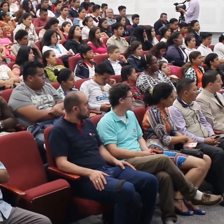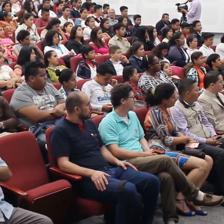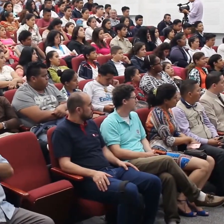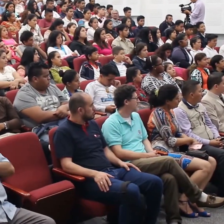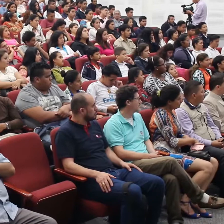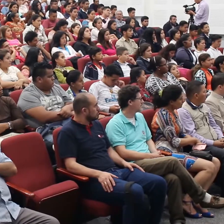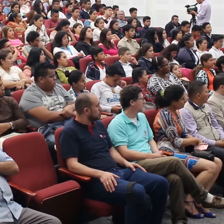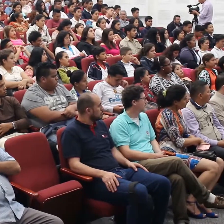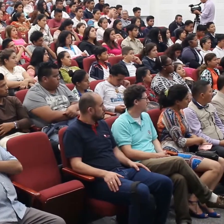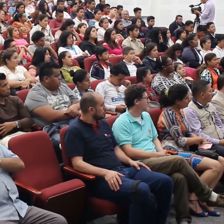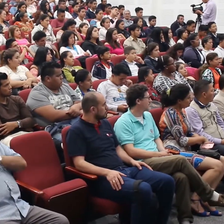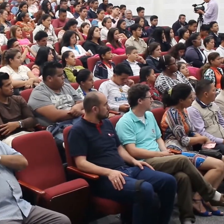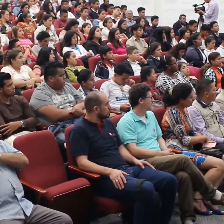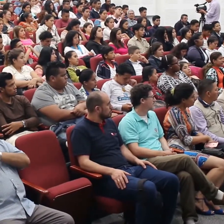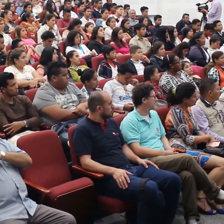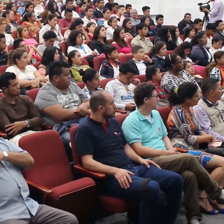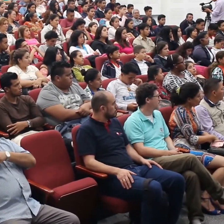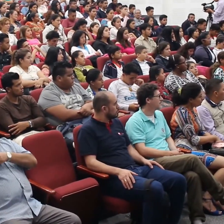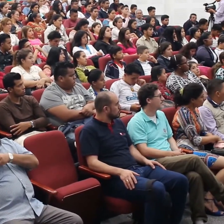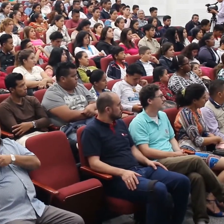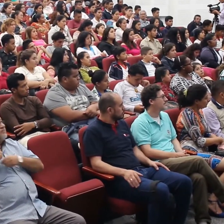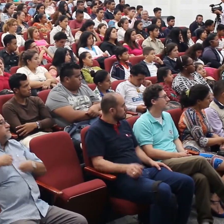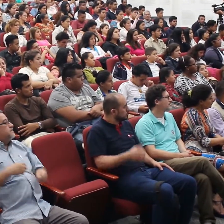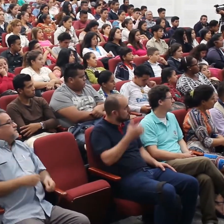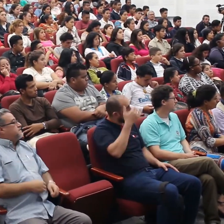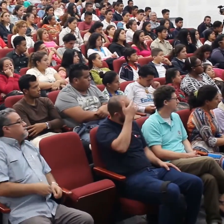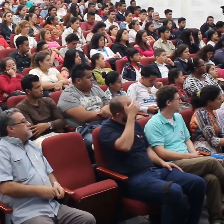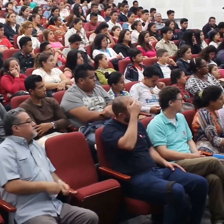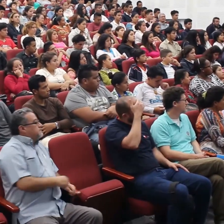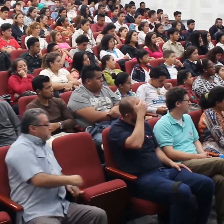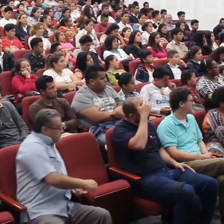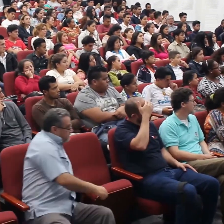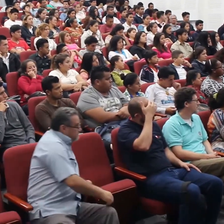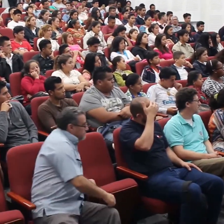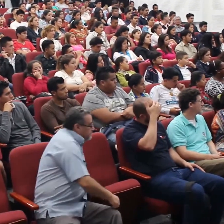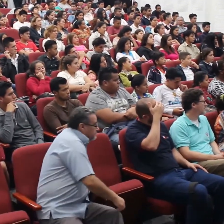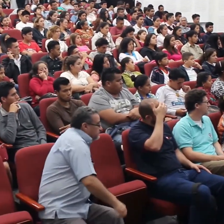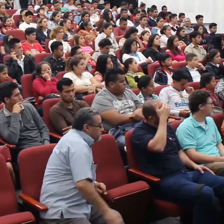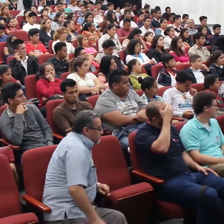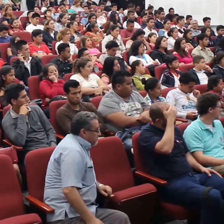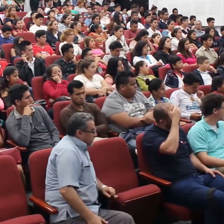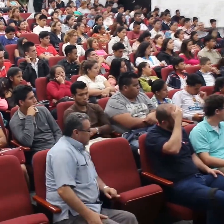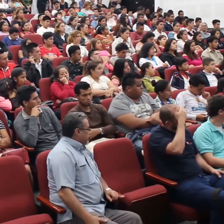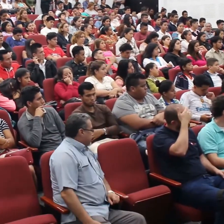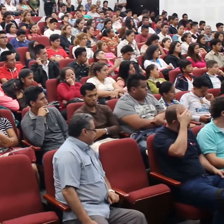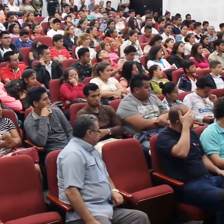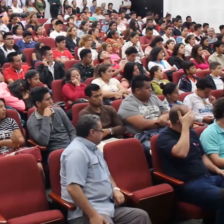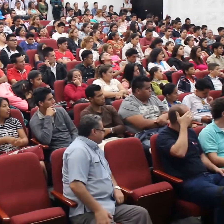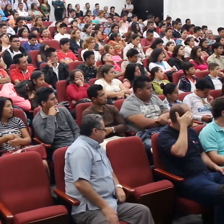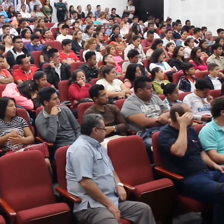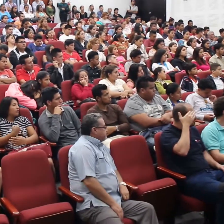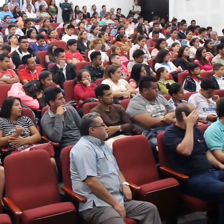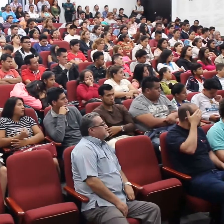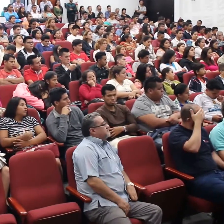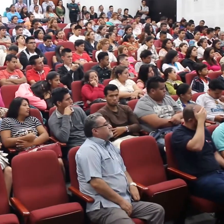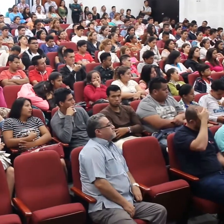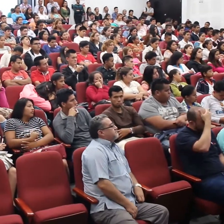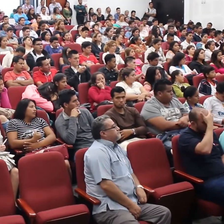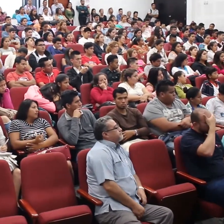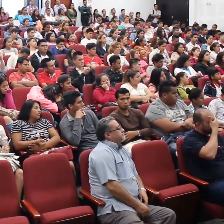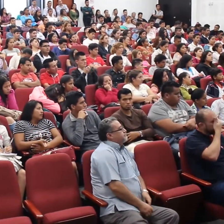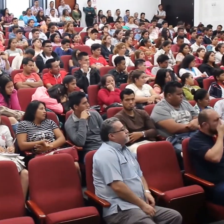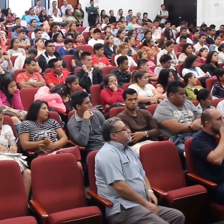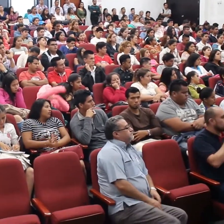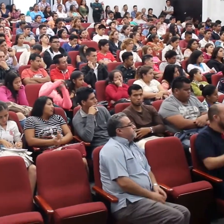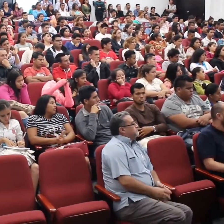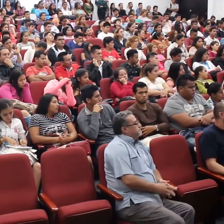que ellos se integren ahora en este instituto ahora es responsabilidad de ustedes estimados estudiantes acogerlos y ayudarlos y